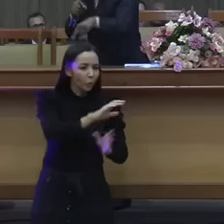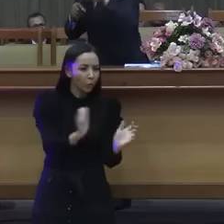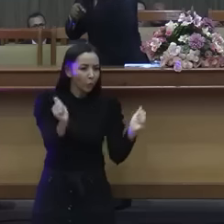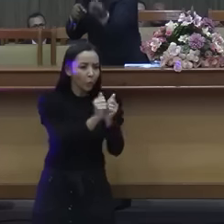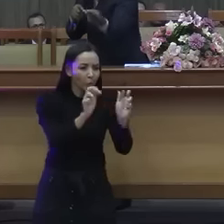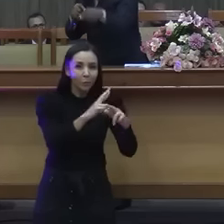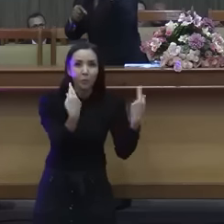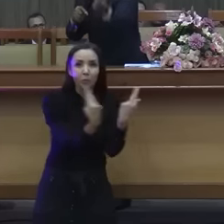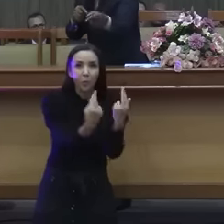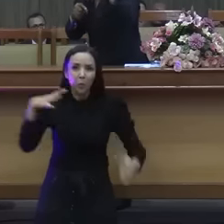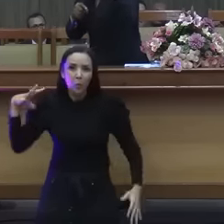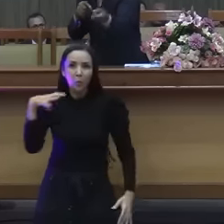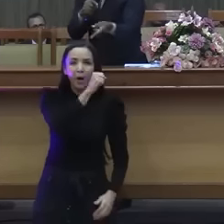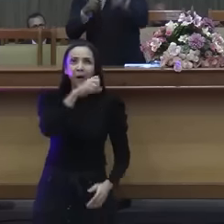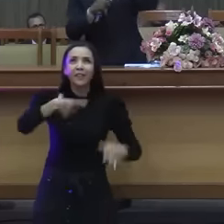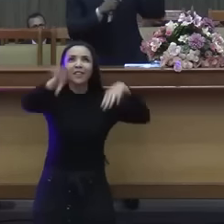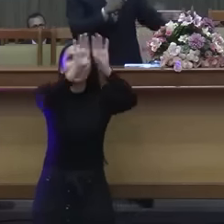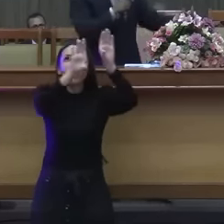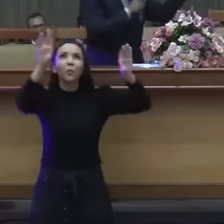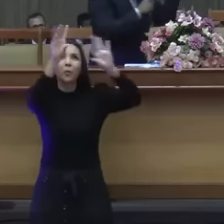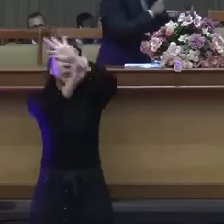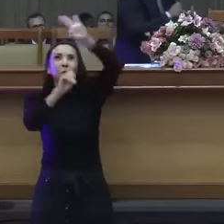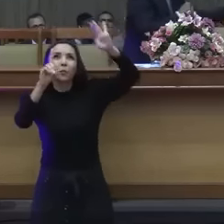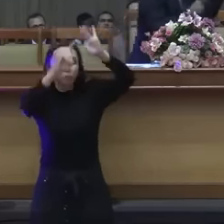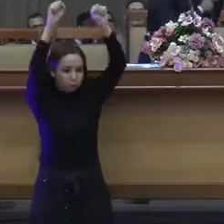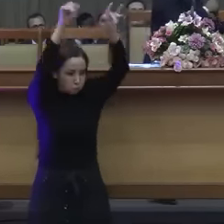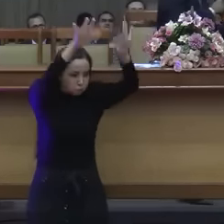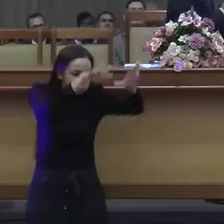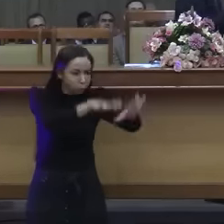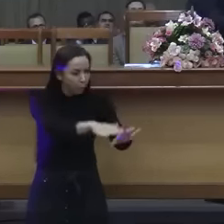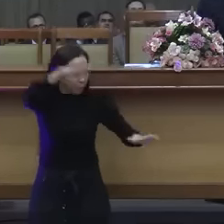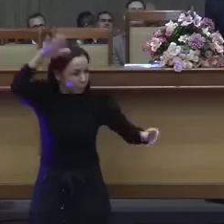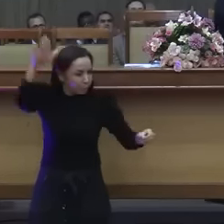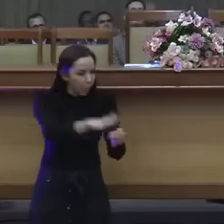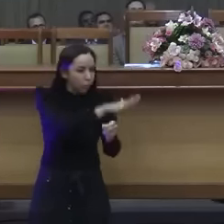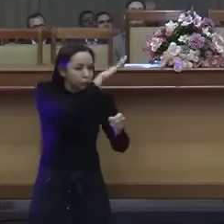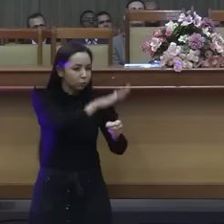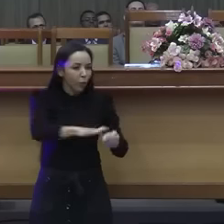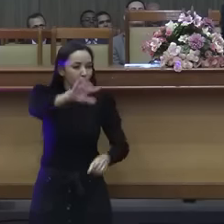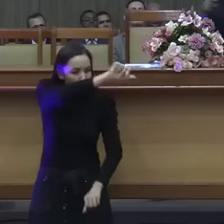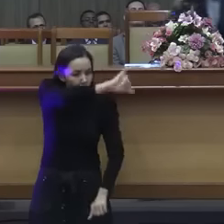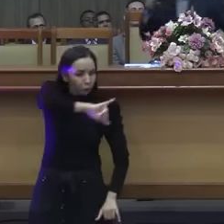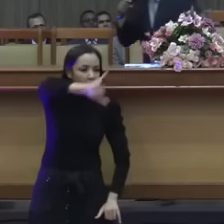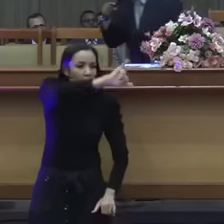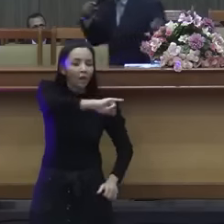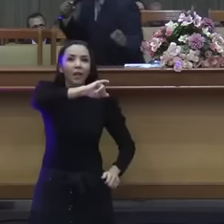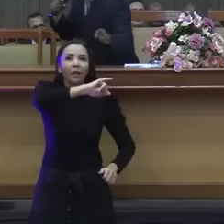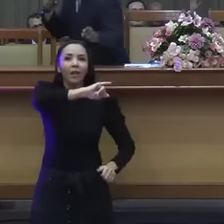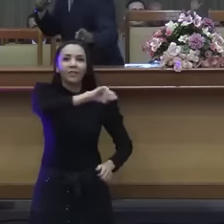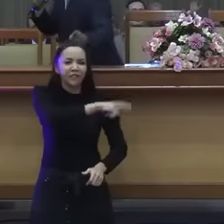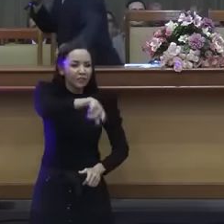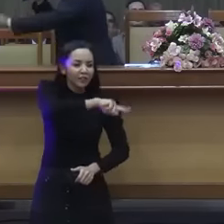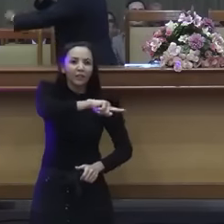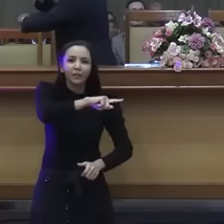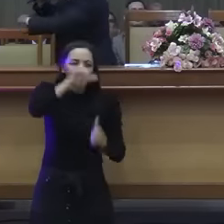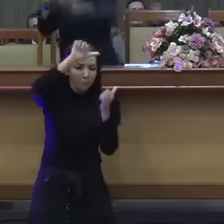lugar. De repente, veio do céu o vento veemente impetuoso e encheu toda a casa onde eles estavam